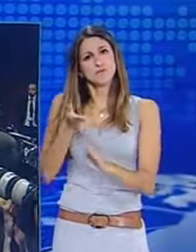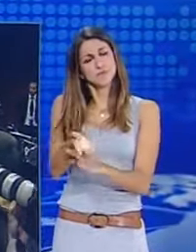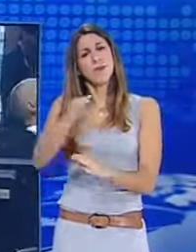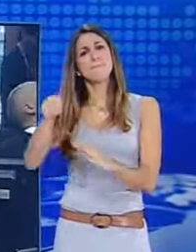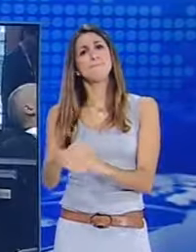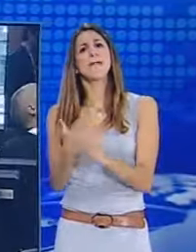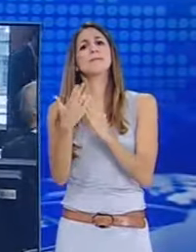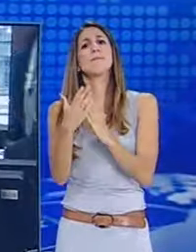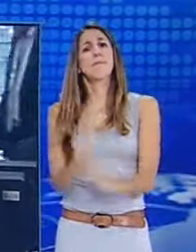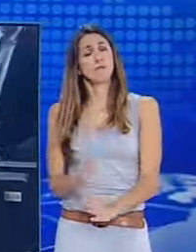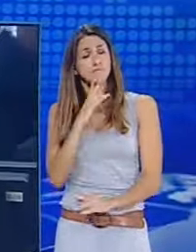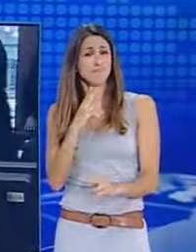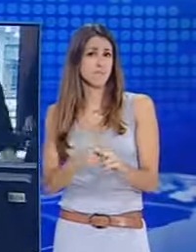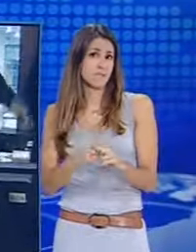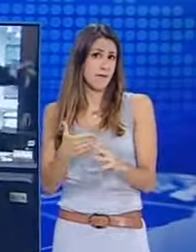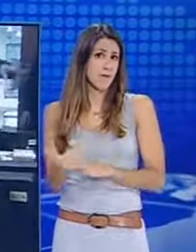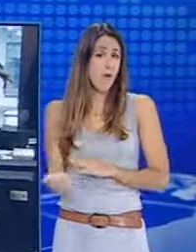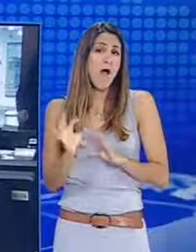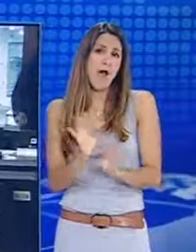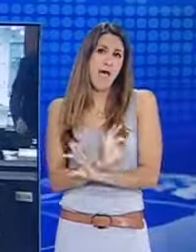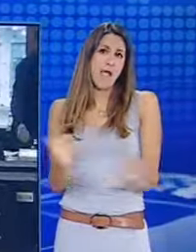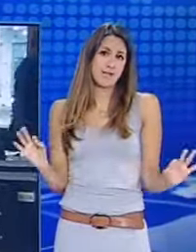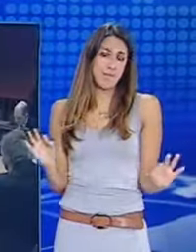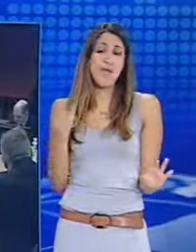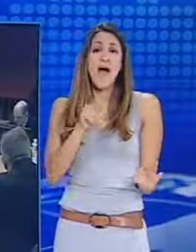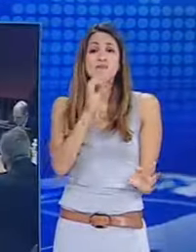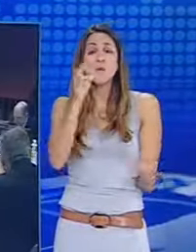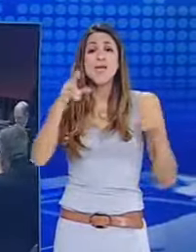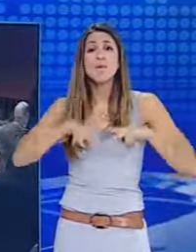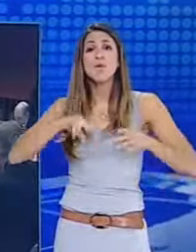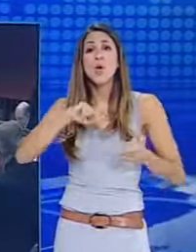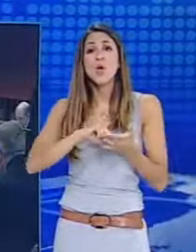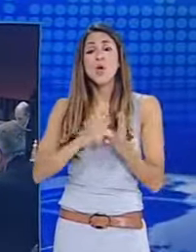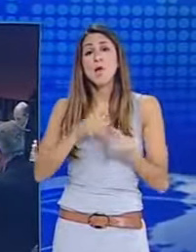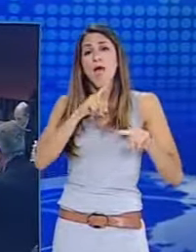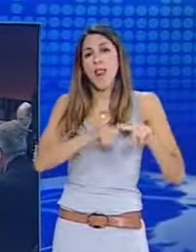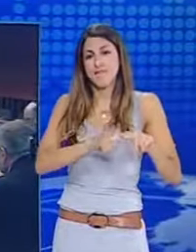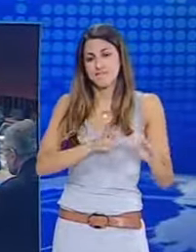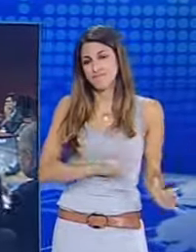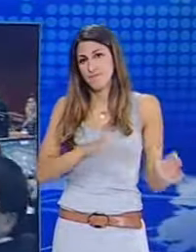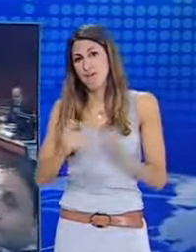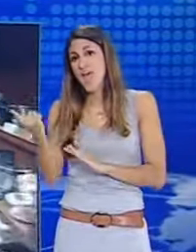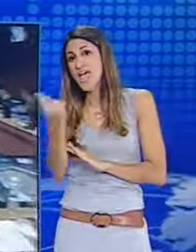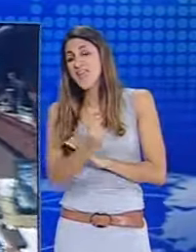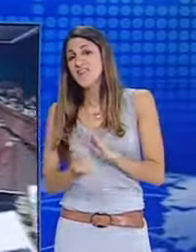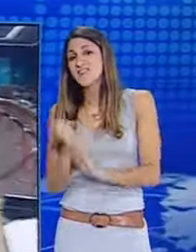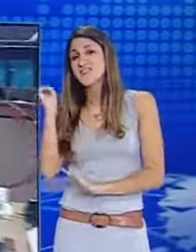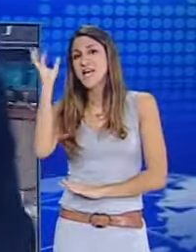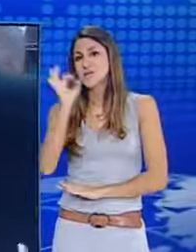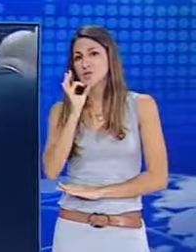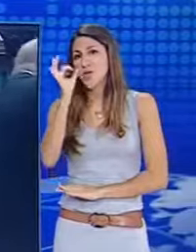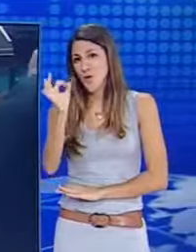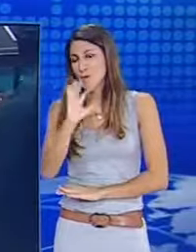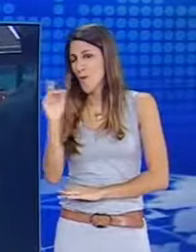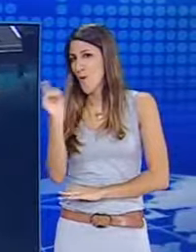κατάφεση του νομοσχεδίου για τον κώδικα φορολογικής διαδικασίας την Τρίτη. Αυτό διαμηνύει το Υπουργείο Οικονομικών στον απόϊχο δημοσιεύματος του πρακτορείου